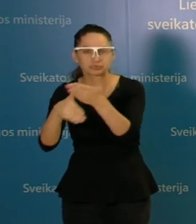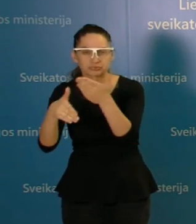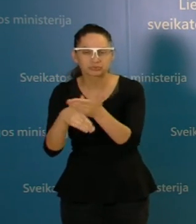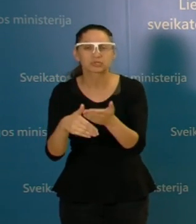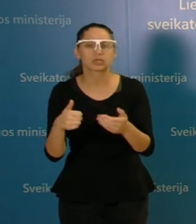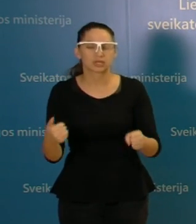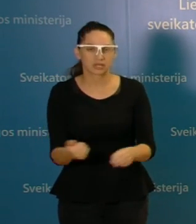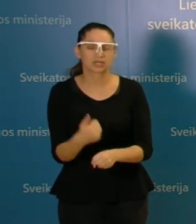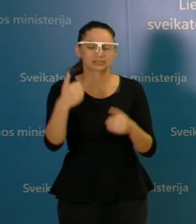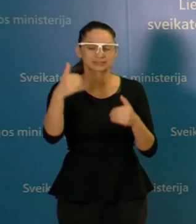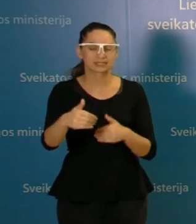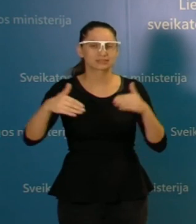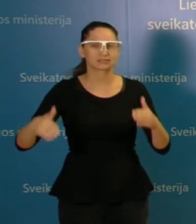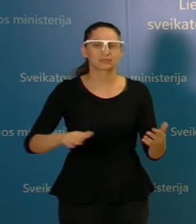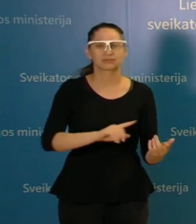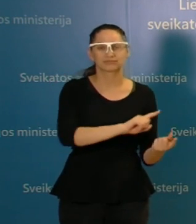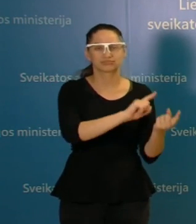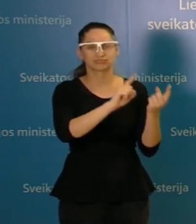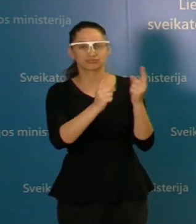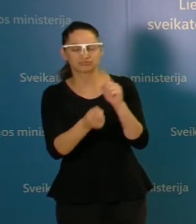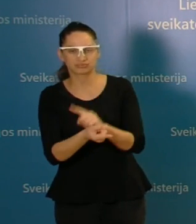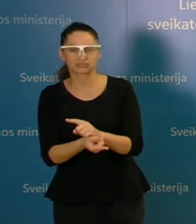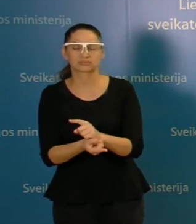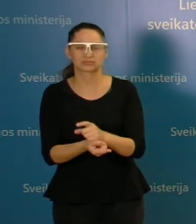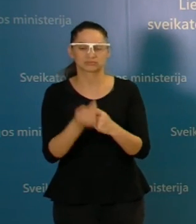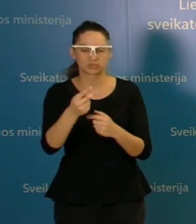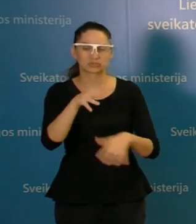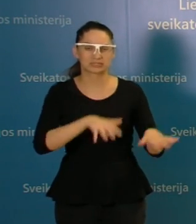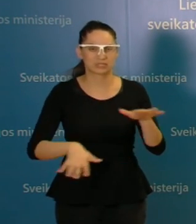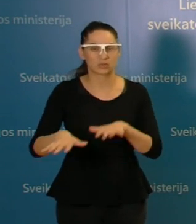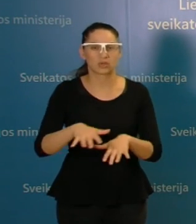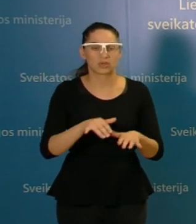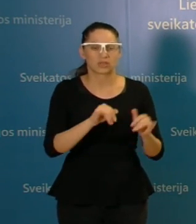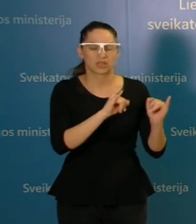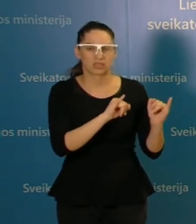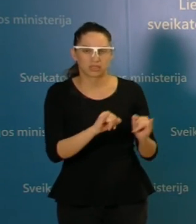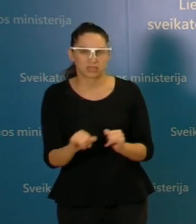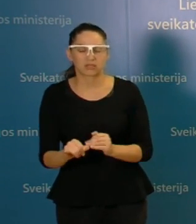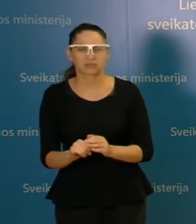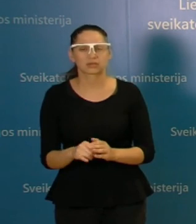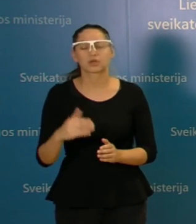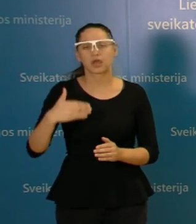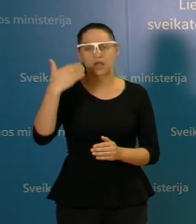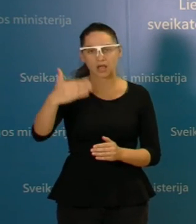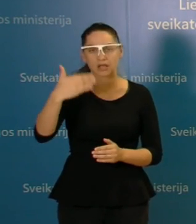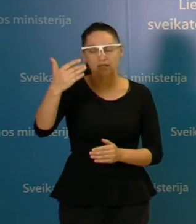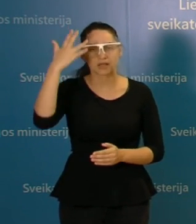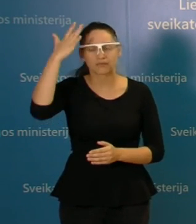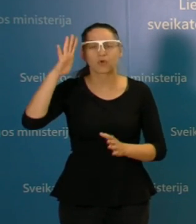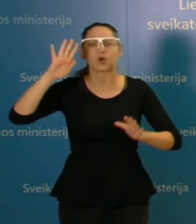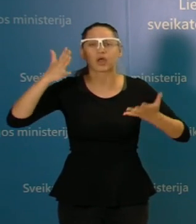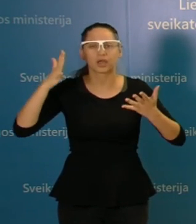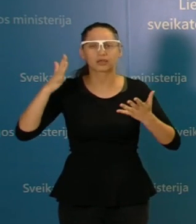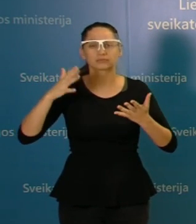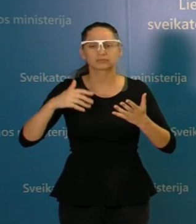pritaikyti sistemą prie blogėjančios situacijos. Ir turėsim galvot atėtie, kaip sudaryti geresnės galimybės